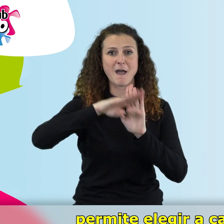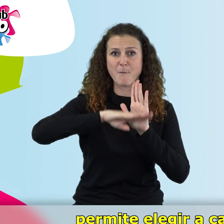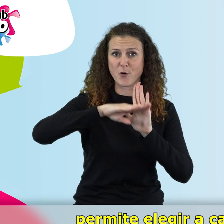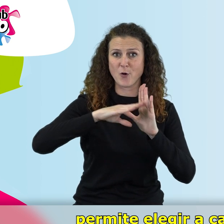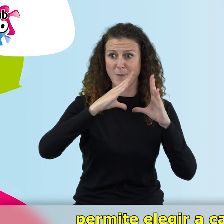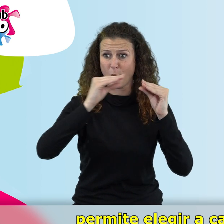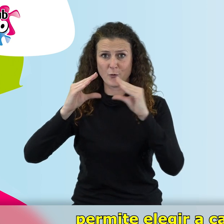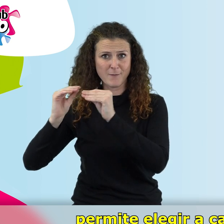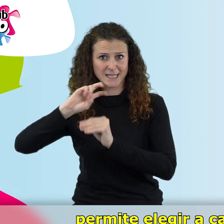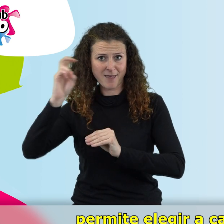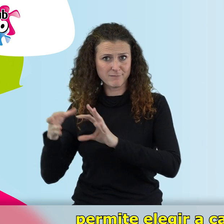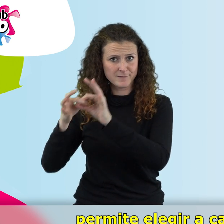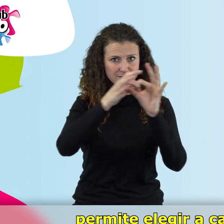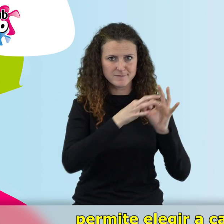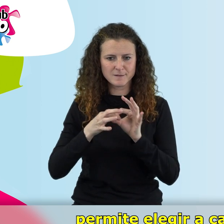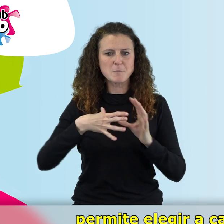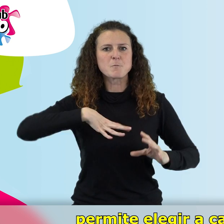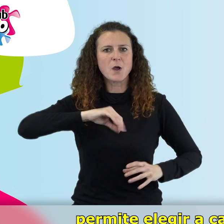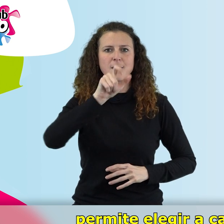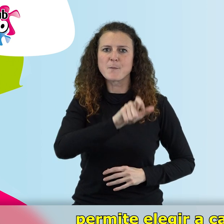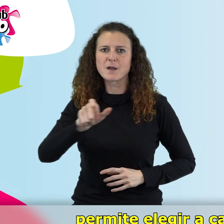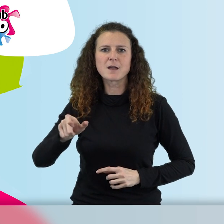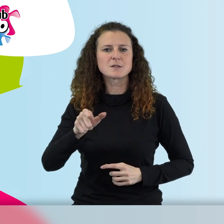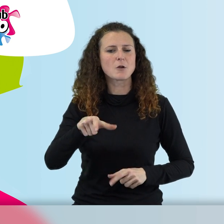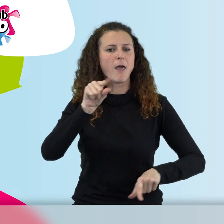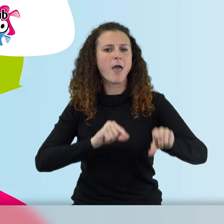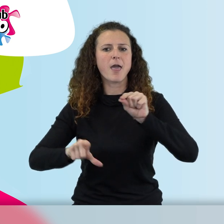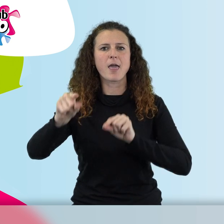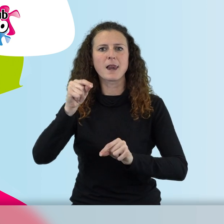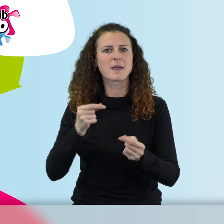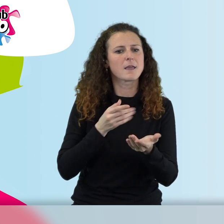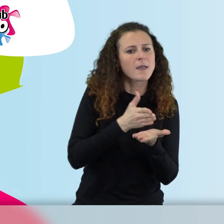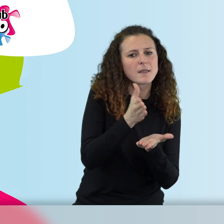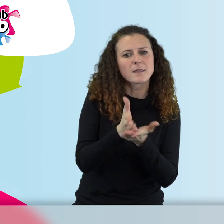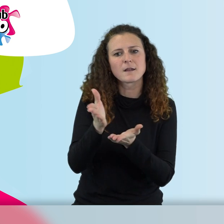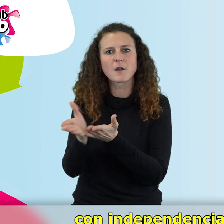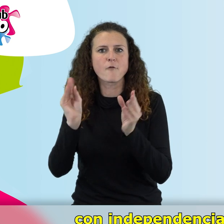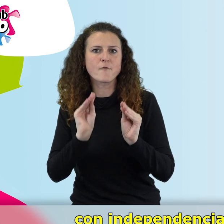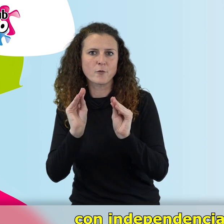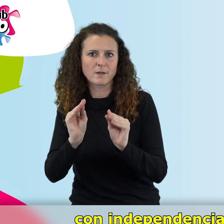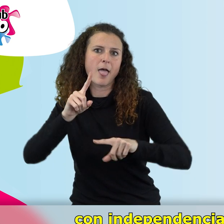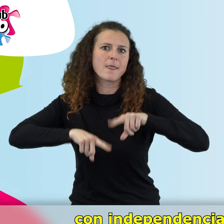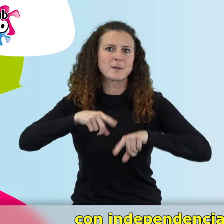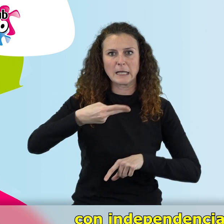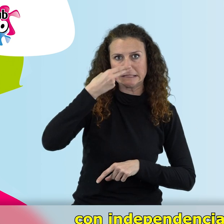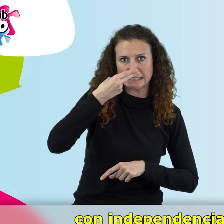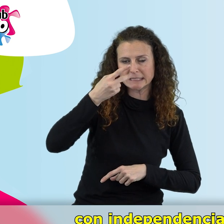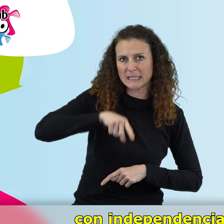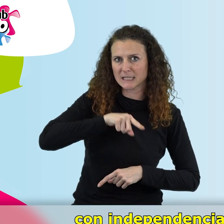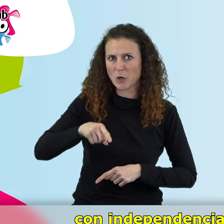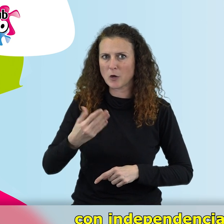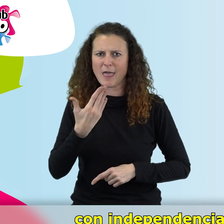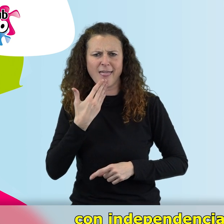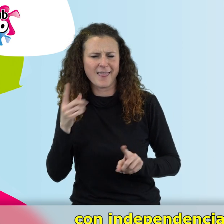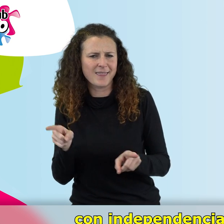elegir a cada persona su propio itinerario formativo en función de sus intereses, con independencia de su